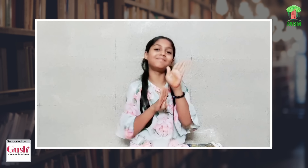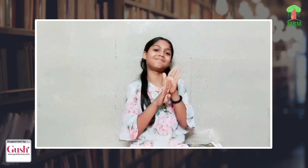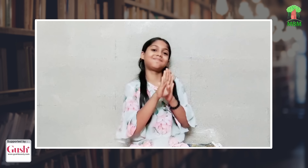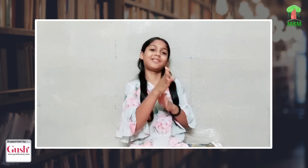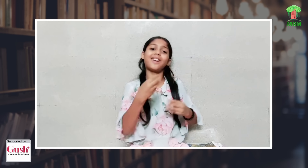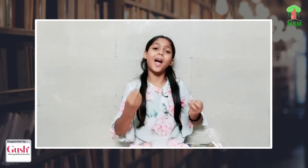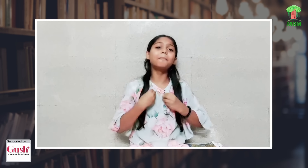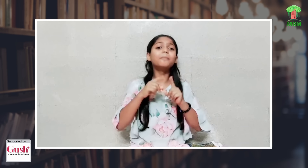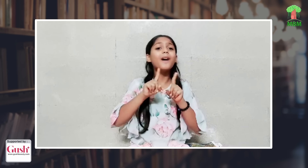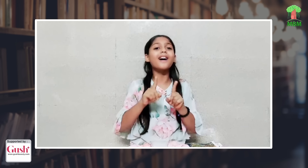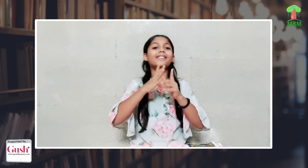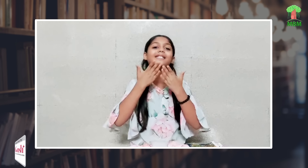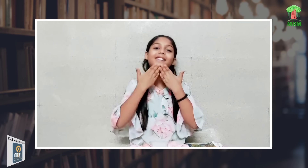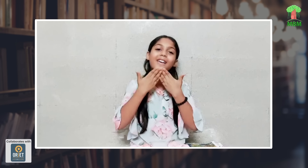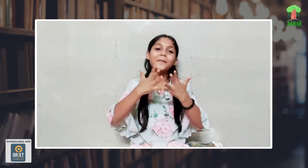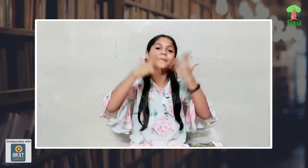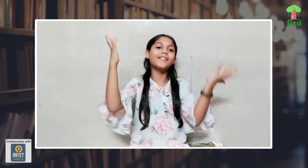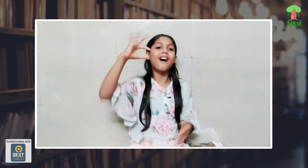इसे मैं अपने विकास कर सकती हूँ बहुत-बहुत